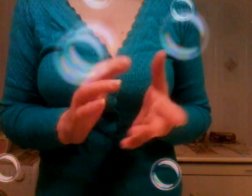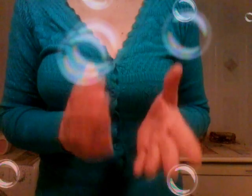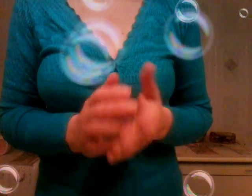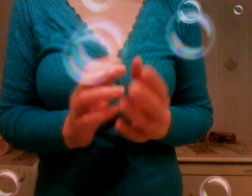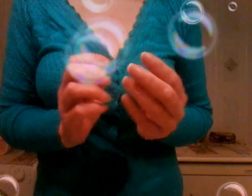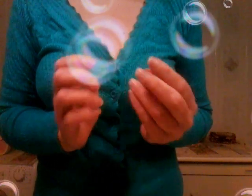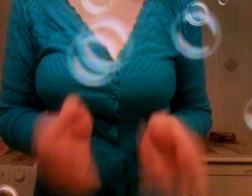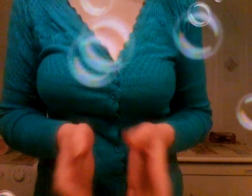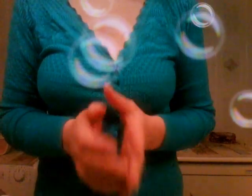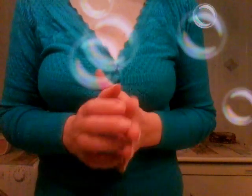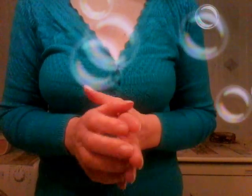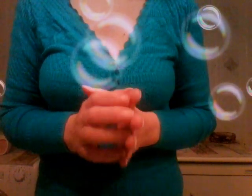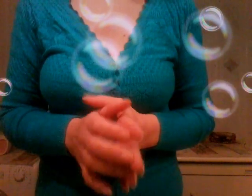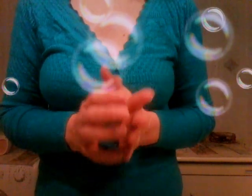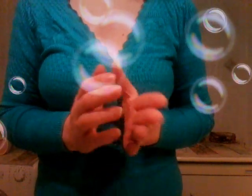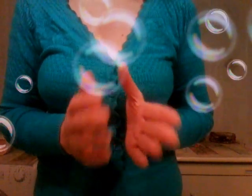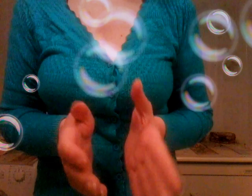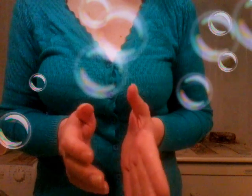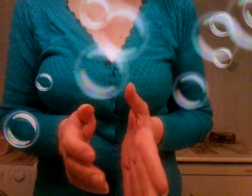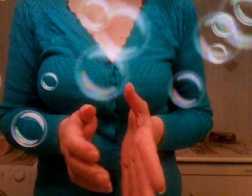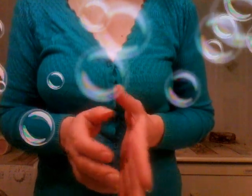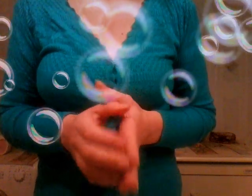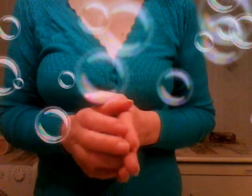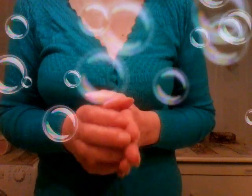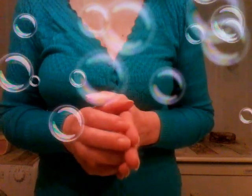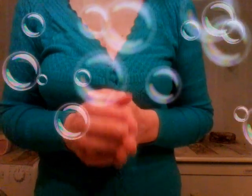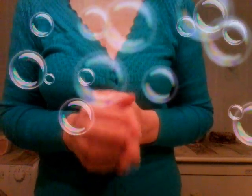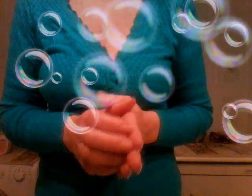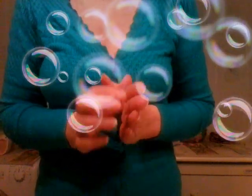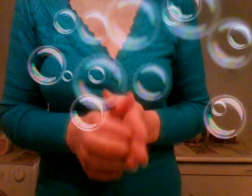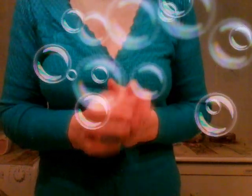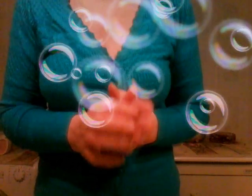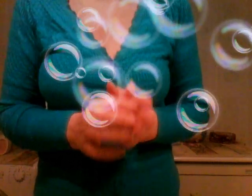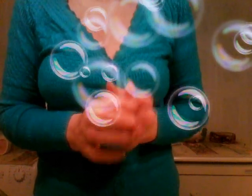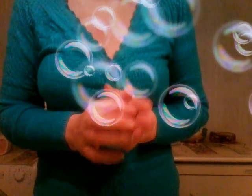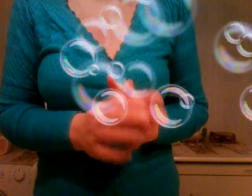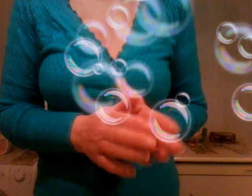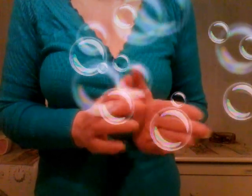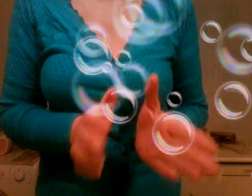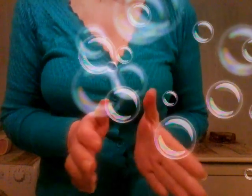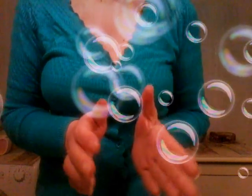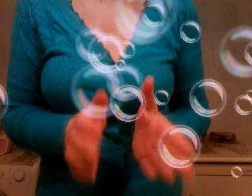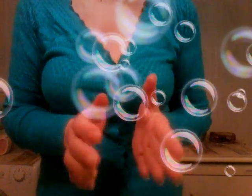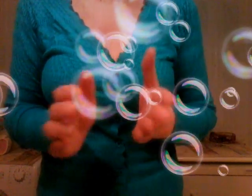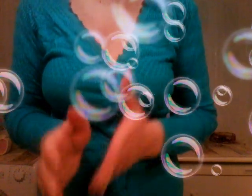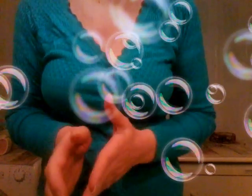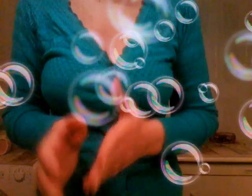secondo voi non sono in grado di capire queste cose secondo voi allora io non sarei neanche in grado di votare cioè tutta la